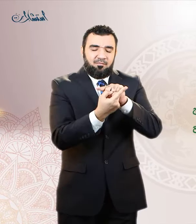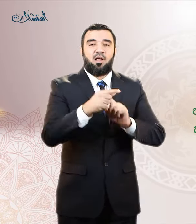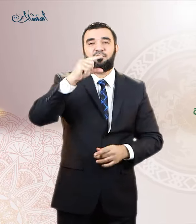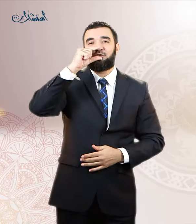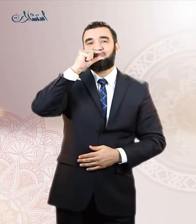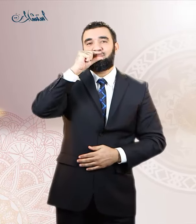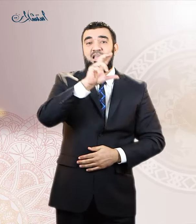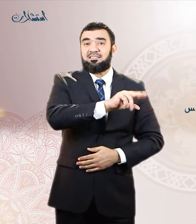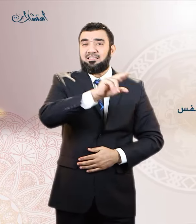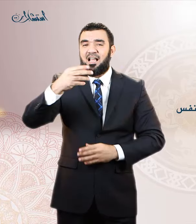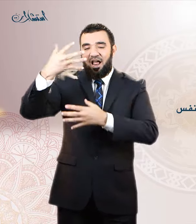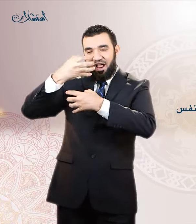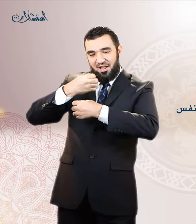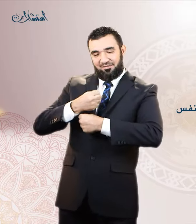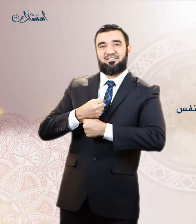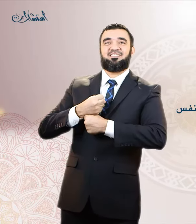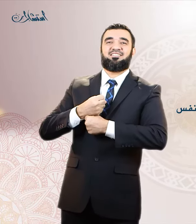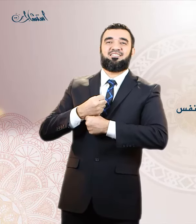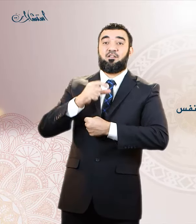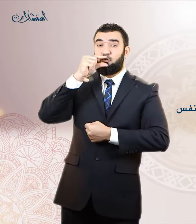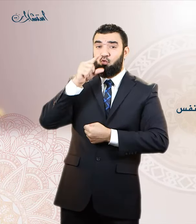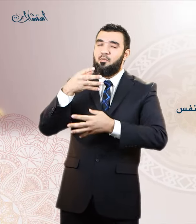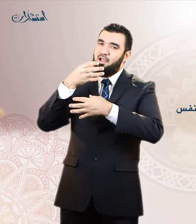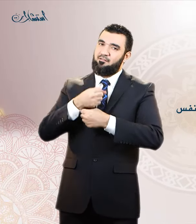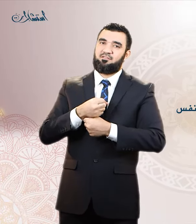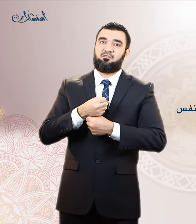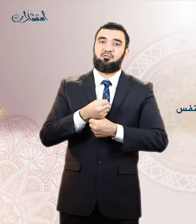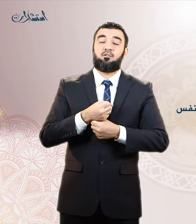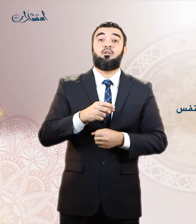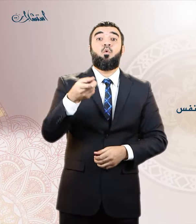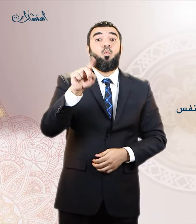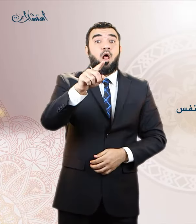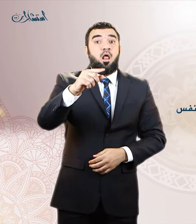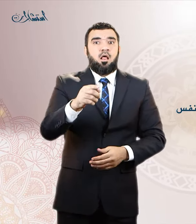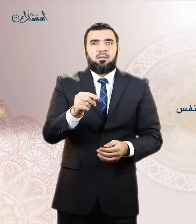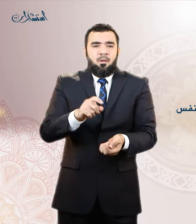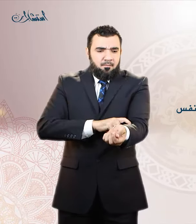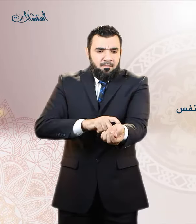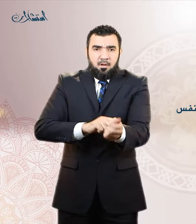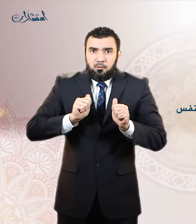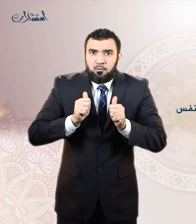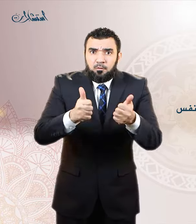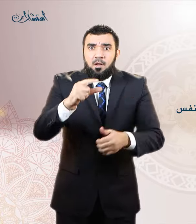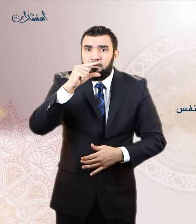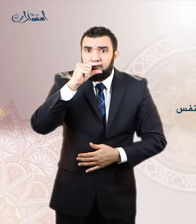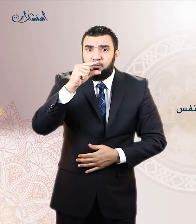فالادمان والاكثار من الصوم خصاء يكسر شهوة النفس